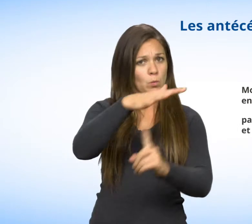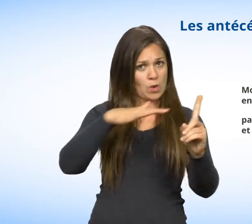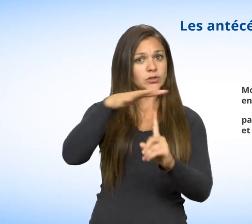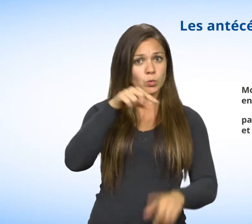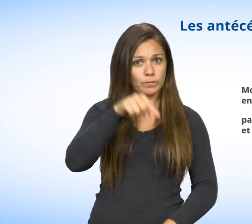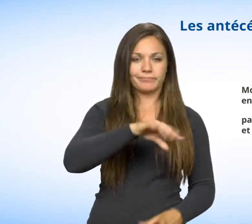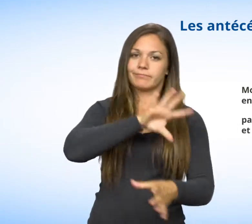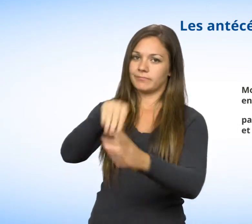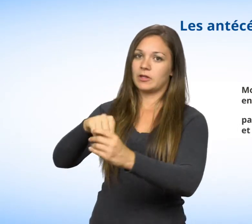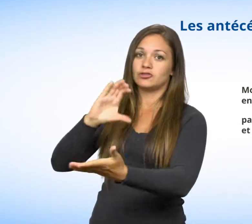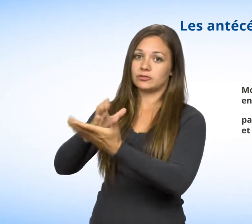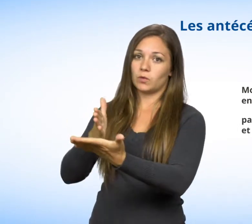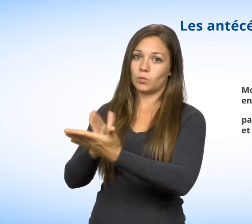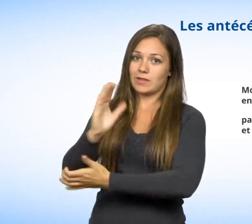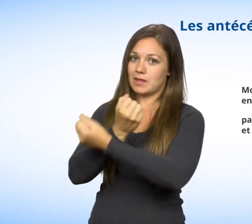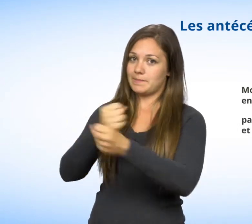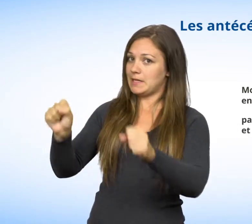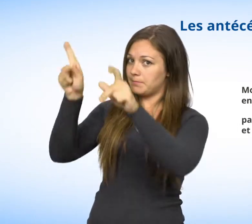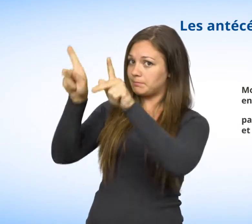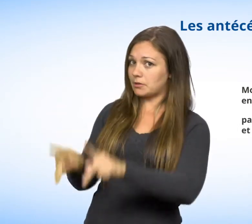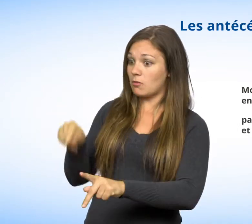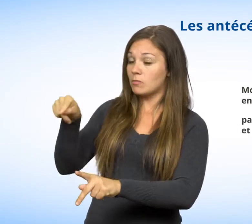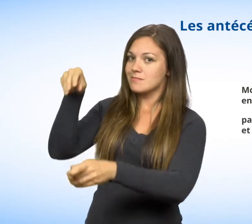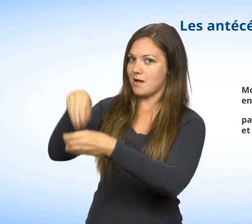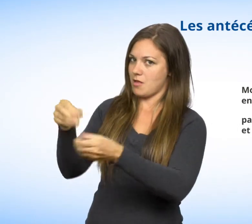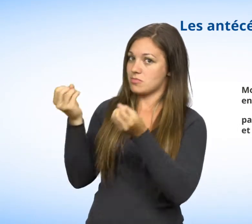Cette situation est contraire à la Charte des droits et libertés de la personne.